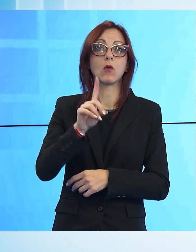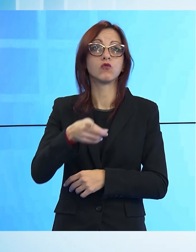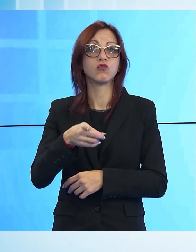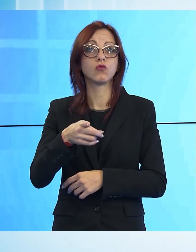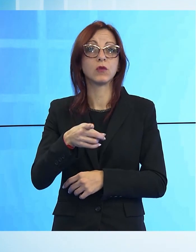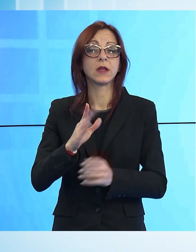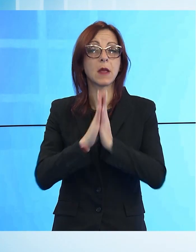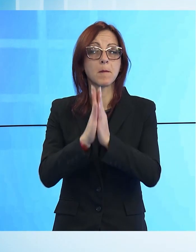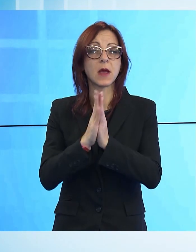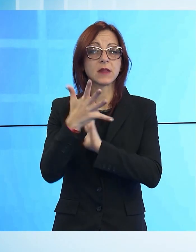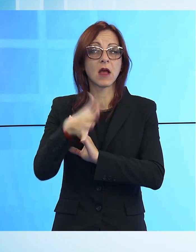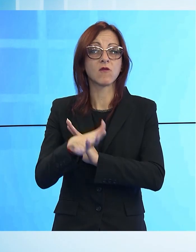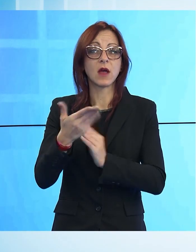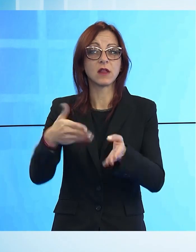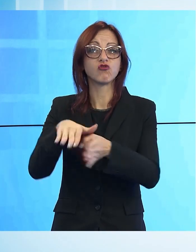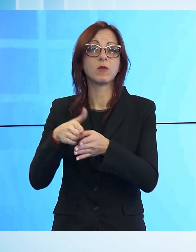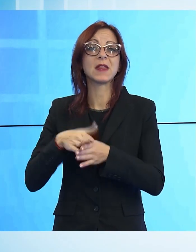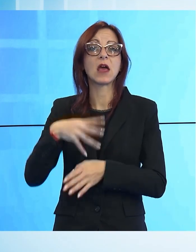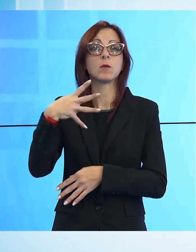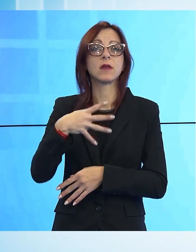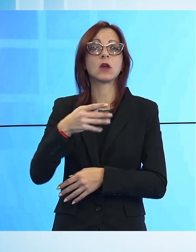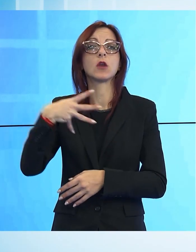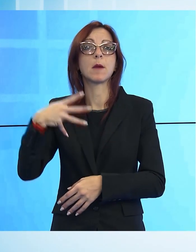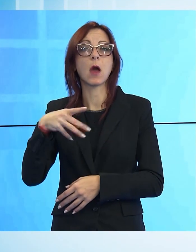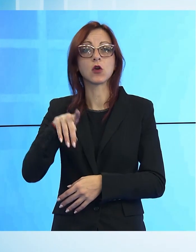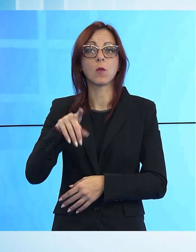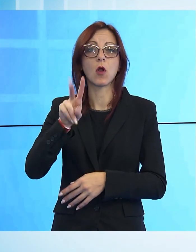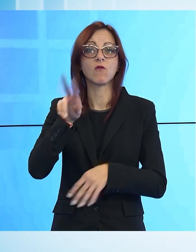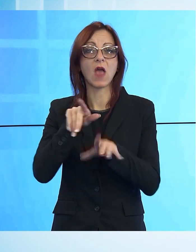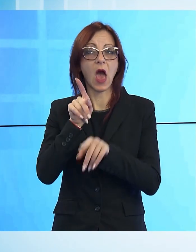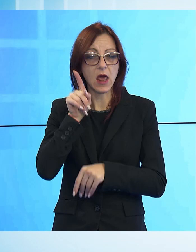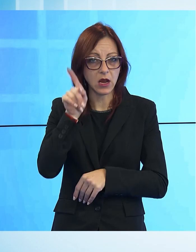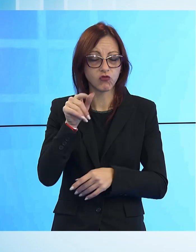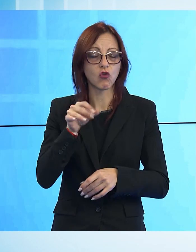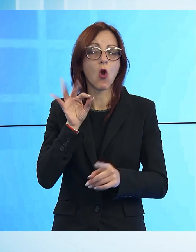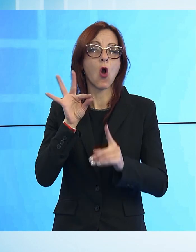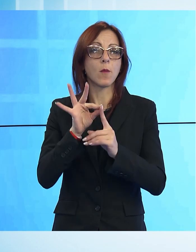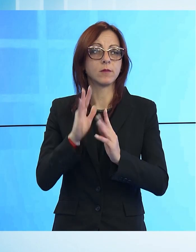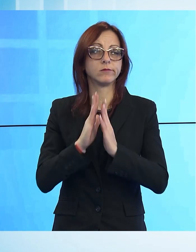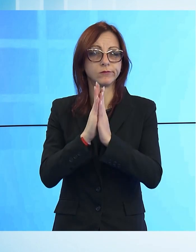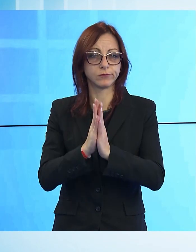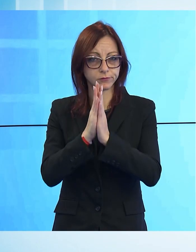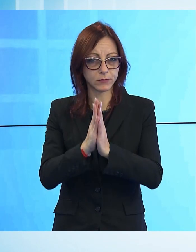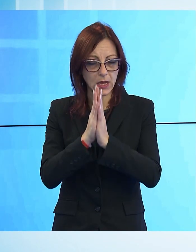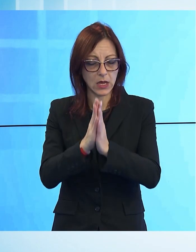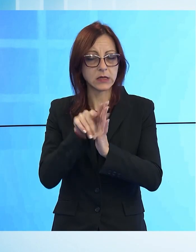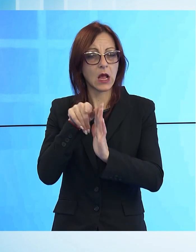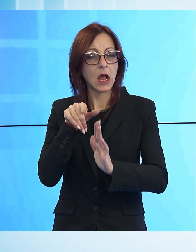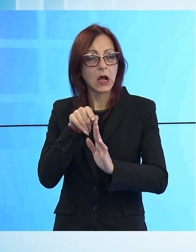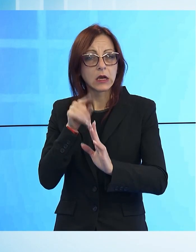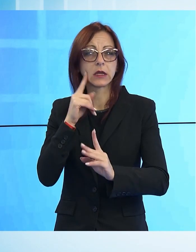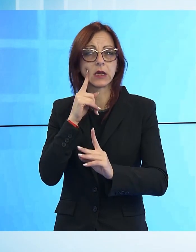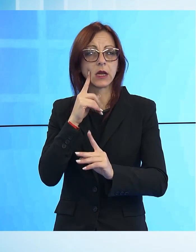della Misericordia al Marco Polo a Viareggio per presenziare alle celebrazioni dei defunti. Nell'Omelia al Vescovo ha posto l